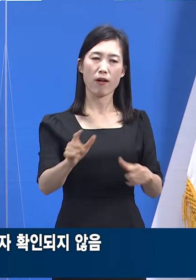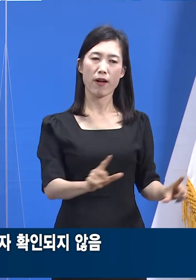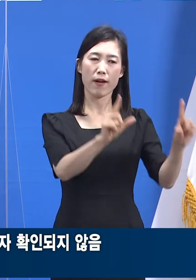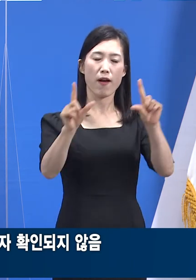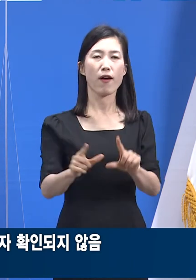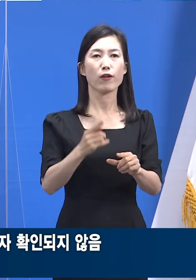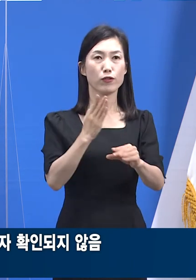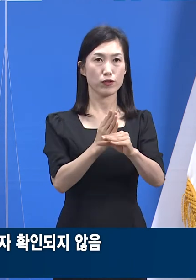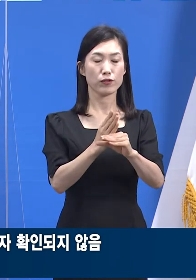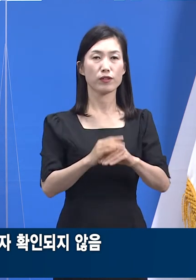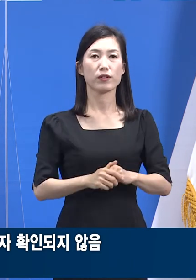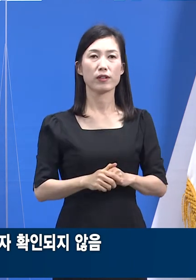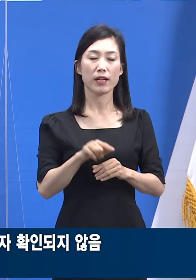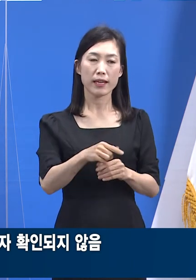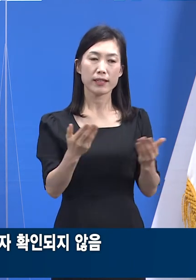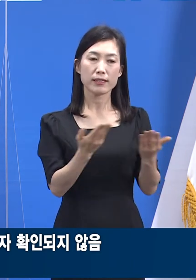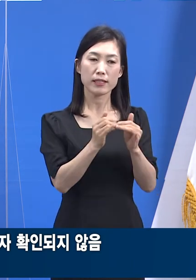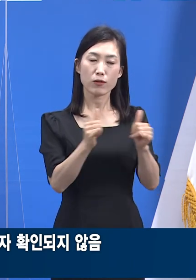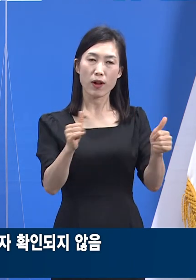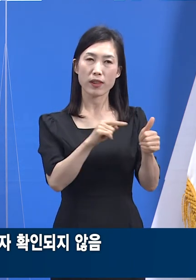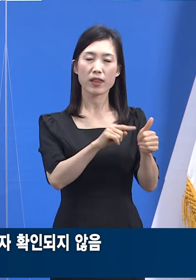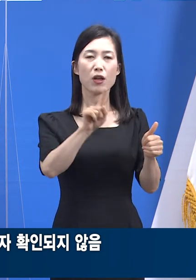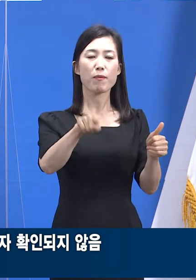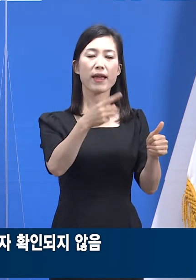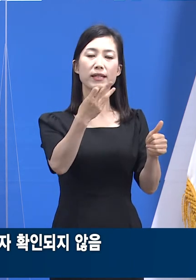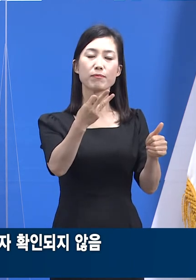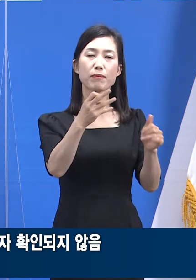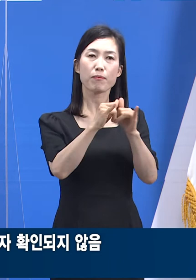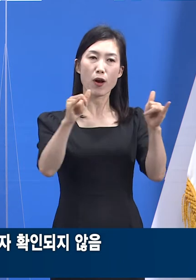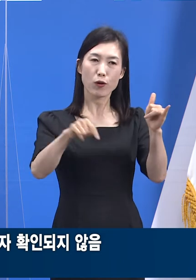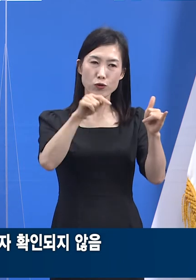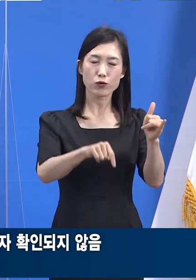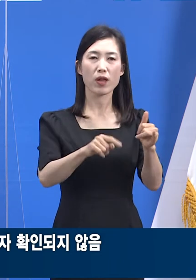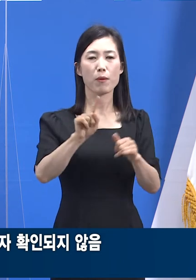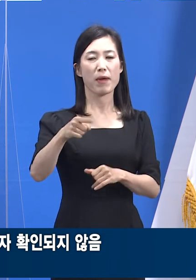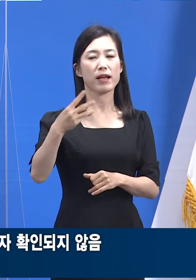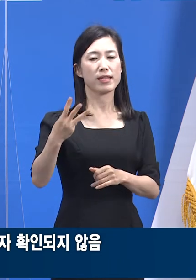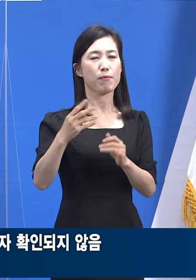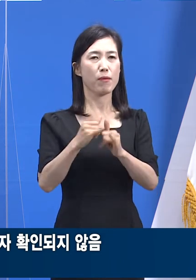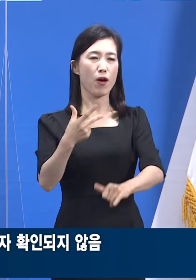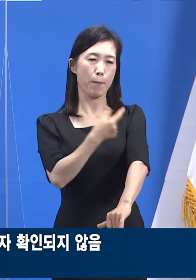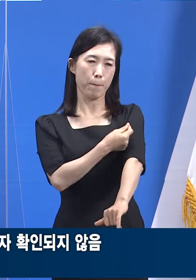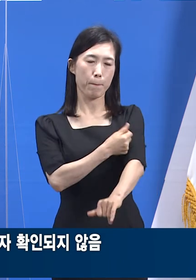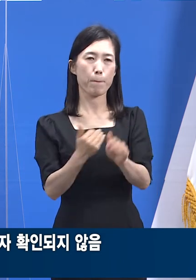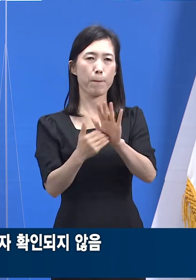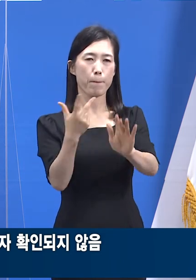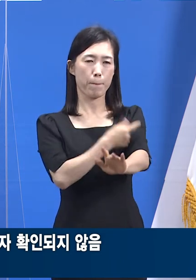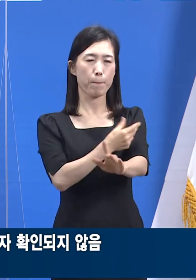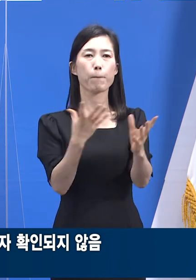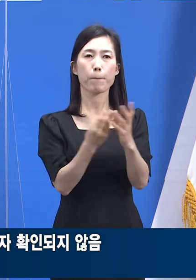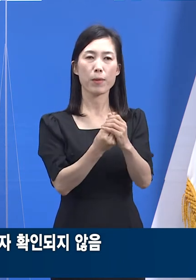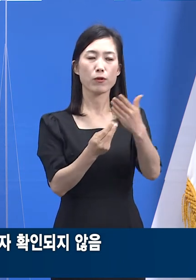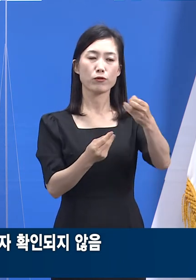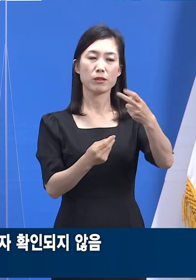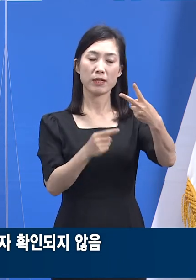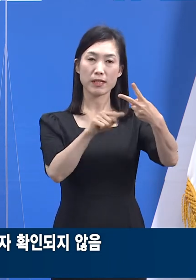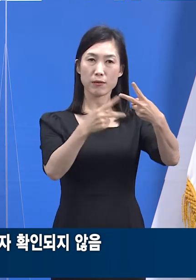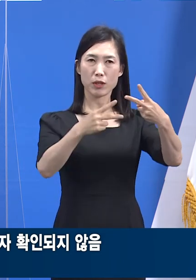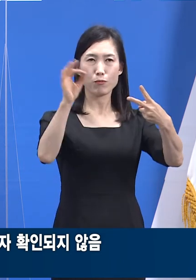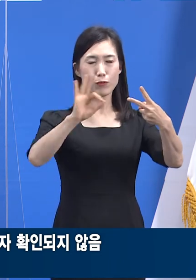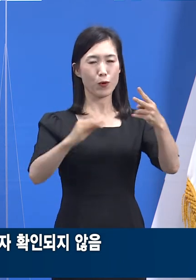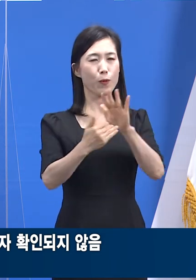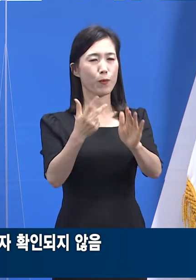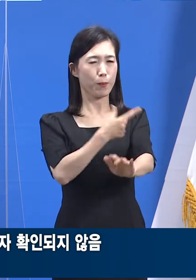종사자는 113명 중 103명이 백신 접종을 받아 91.2%의